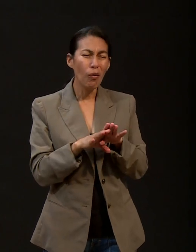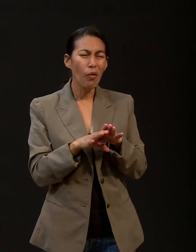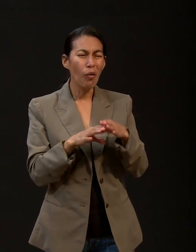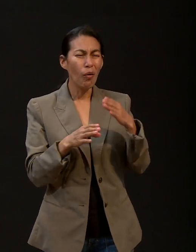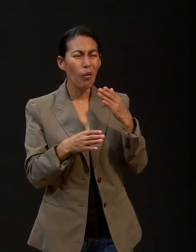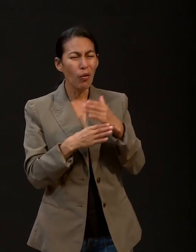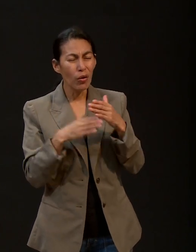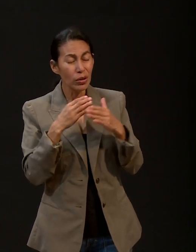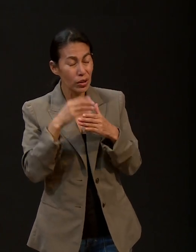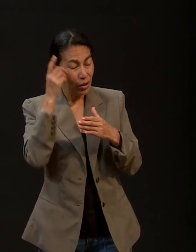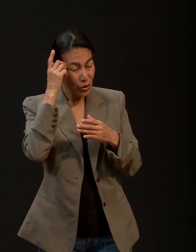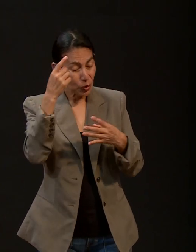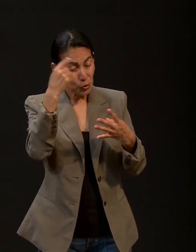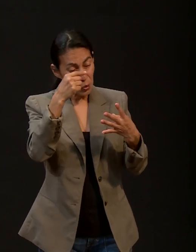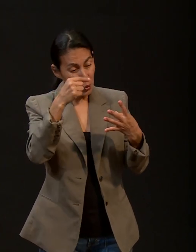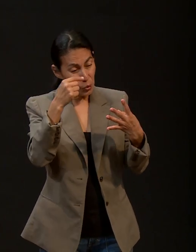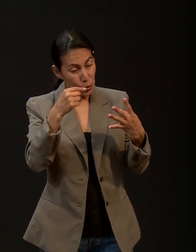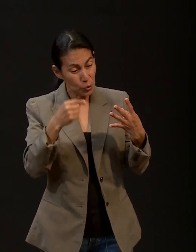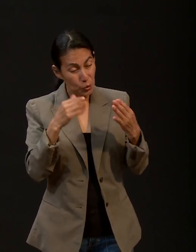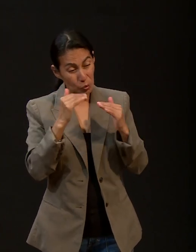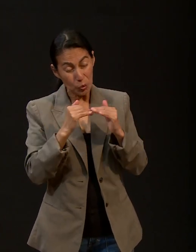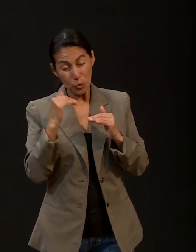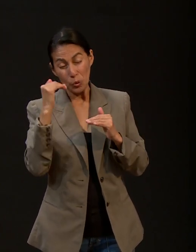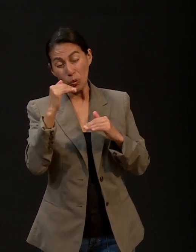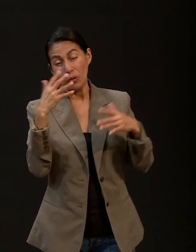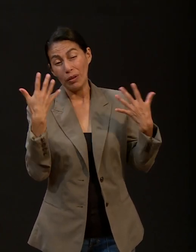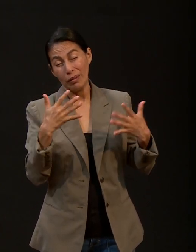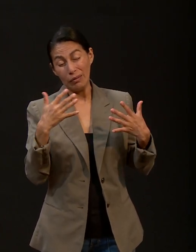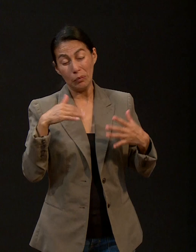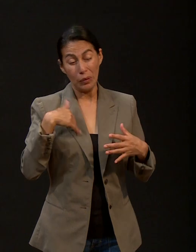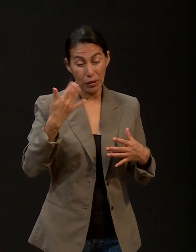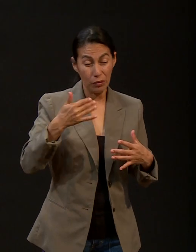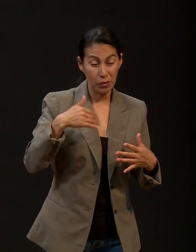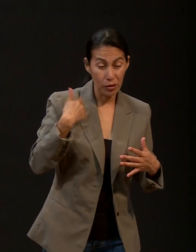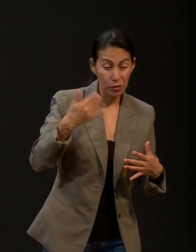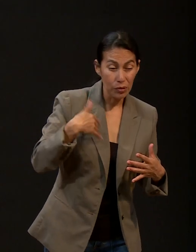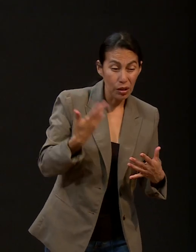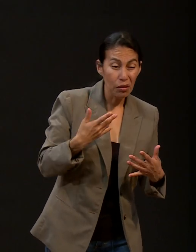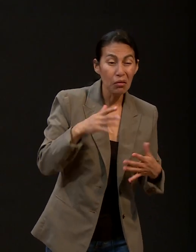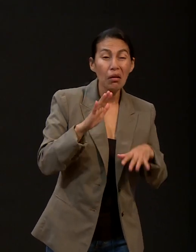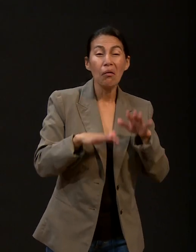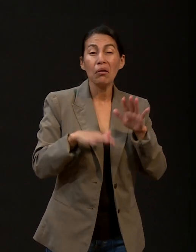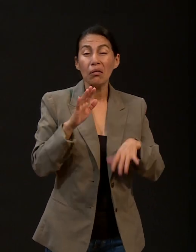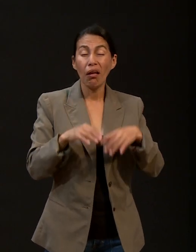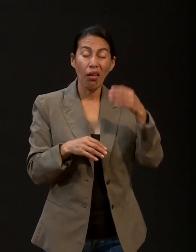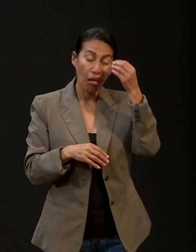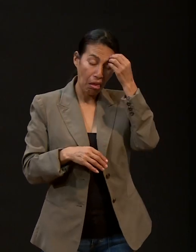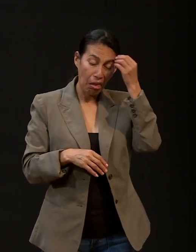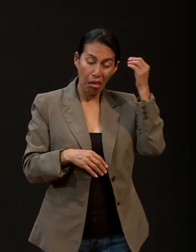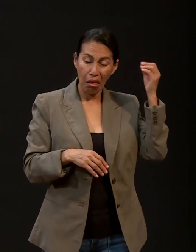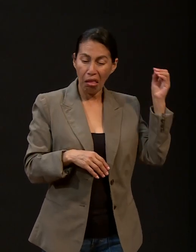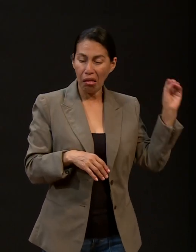aunque a veces no entendemos lo que nos pasa. Tú viviste una situación donde precisamente